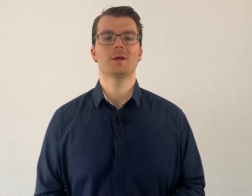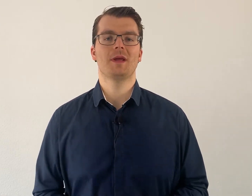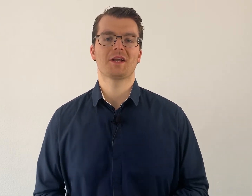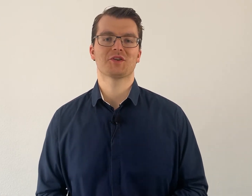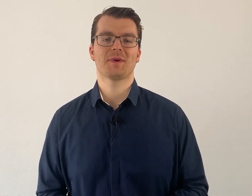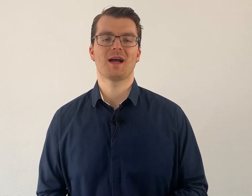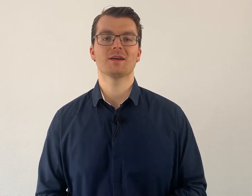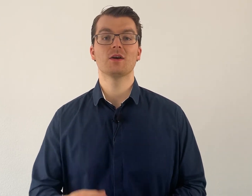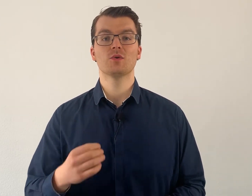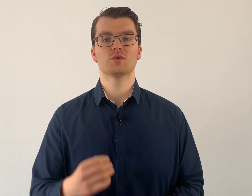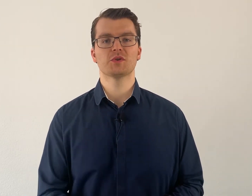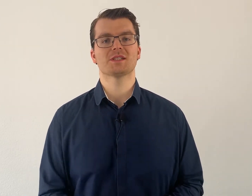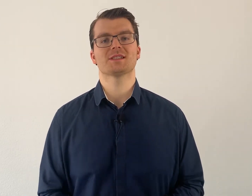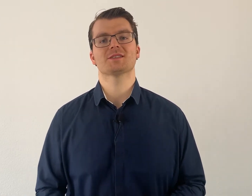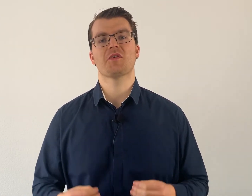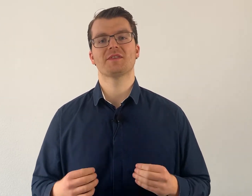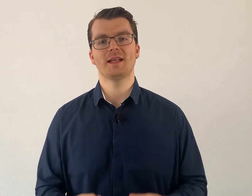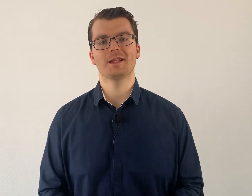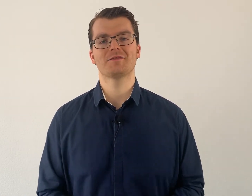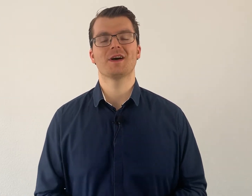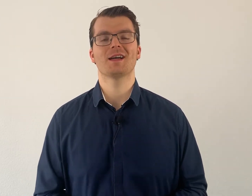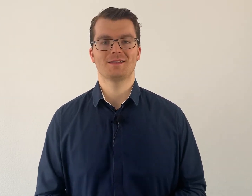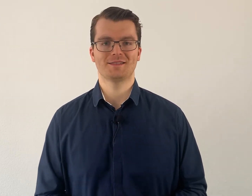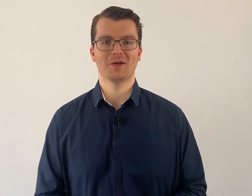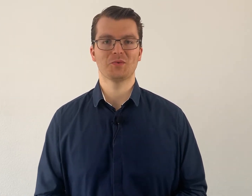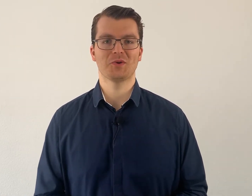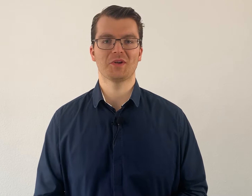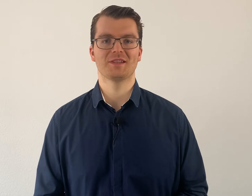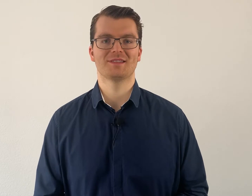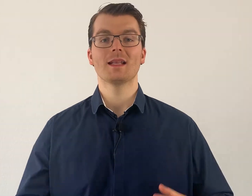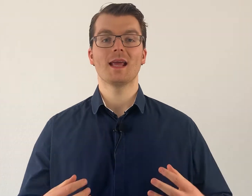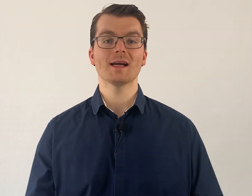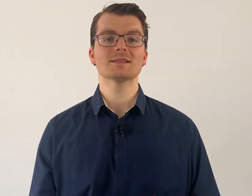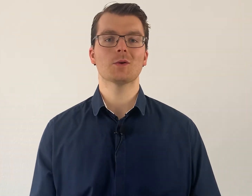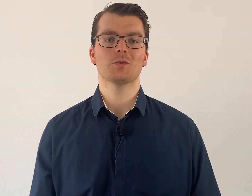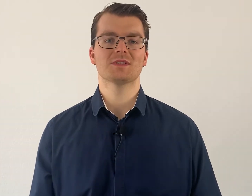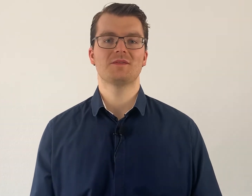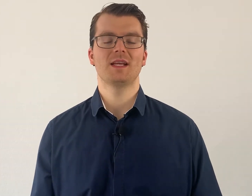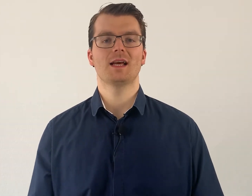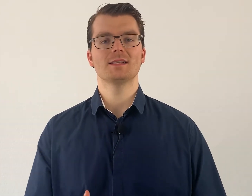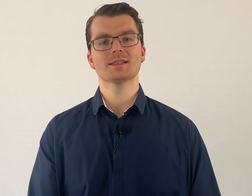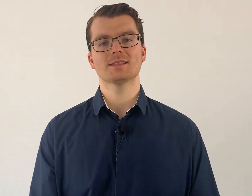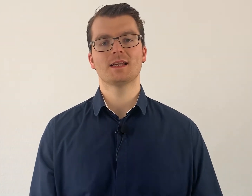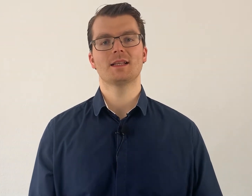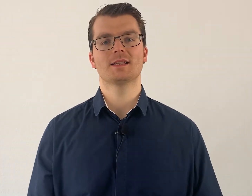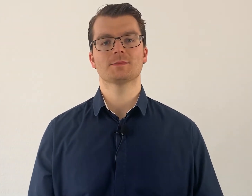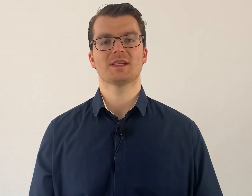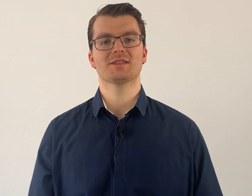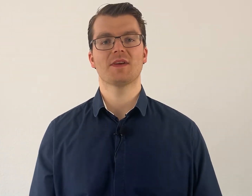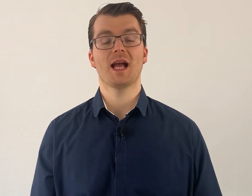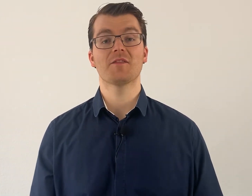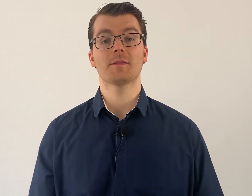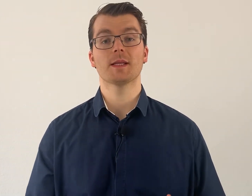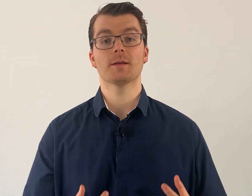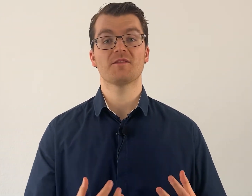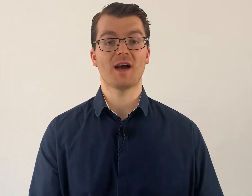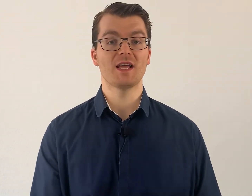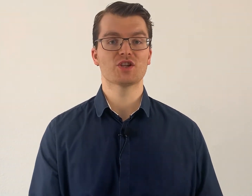Gebärdensprache und du solltest das auf jeden Fall sehr gut können. Der erste große Fehler ist tatsächlich, dass man das Fingeralphabet falsch